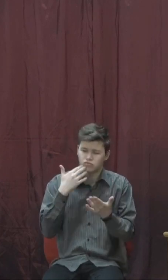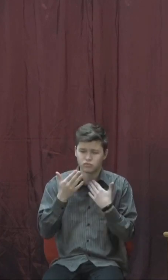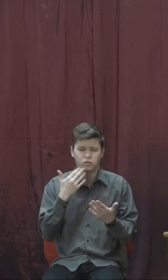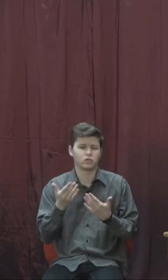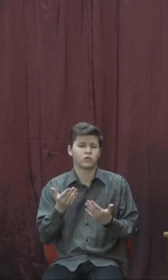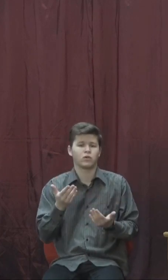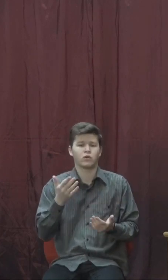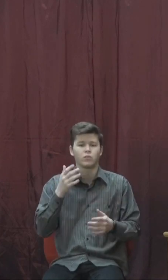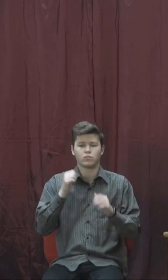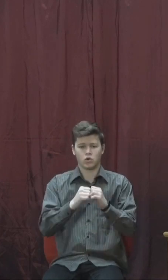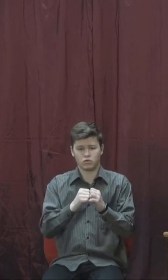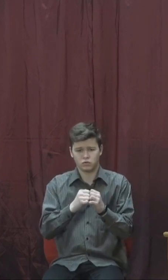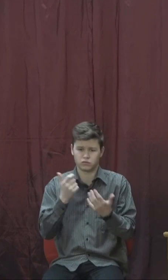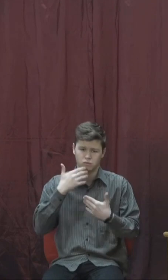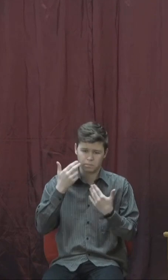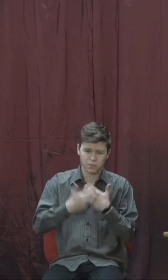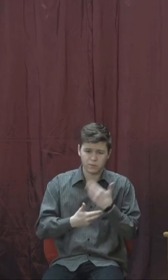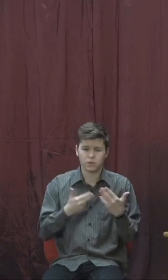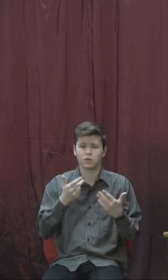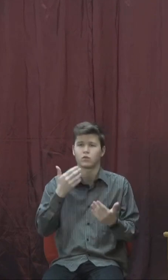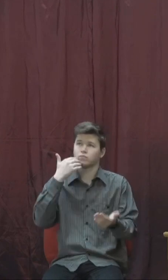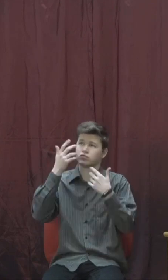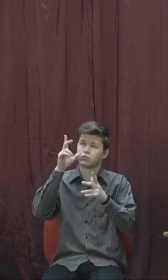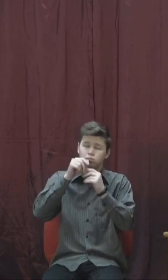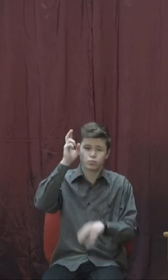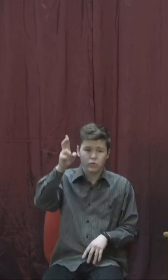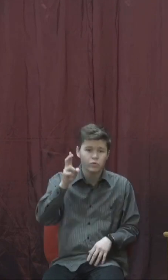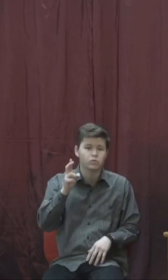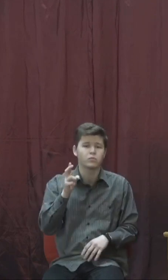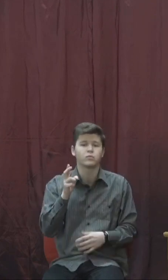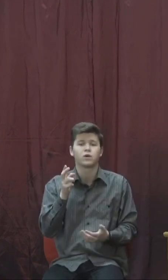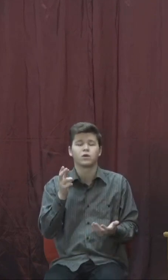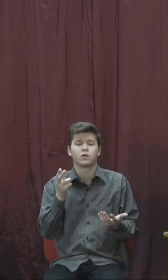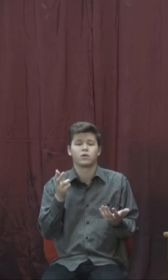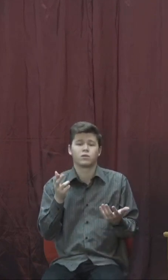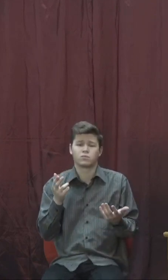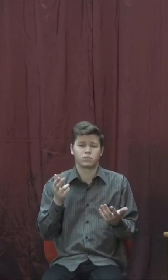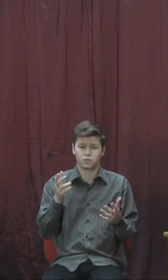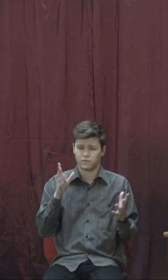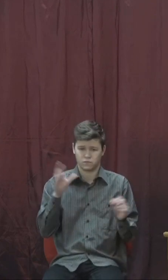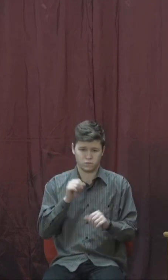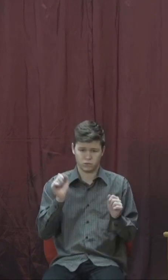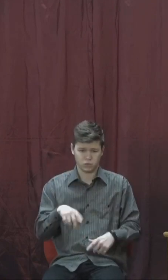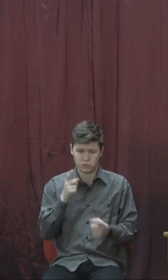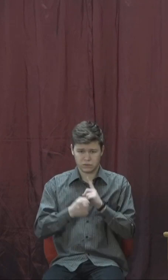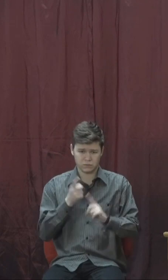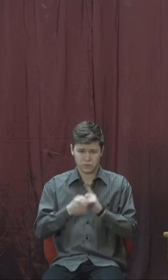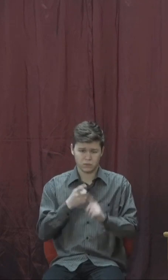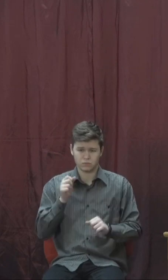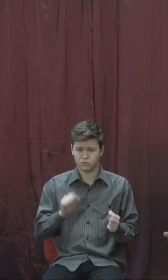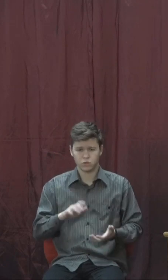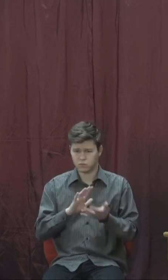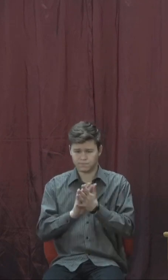молитися, мати єднання з Богом. Адже все може змінитися, все може